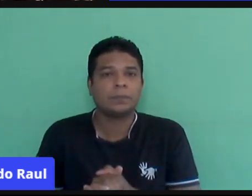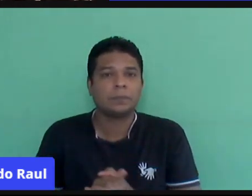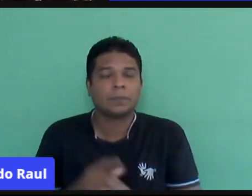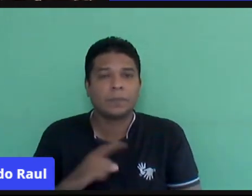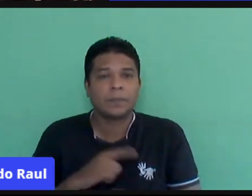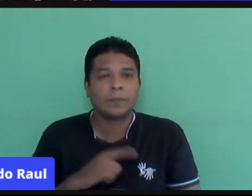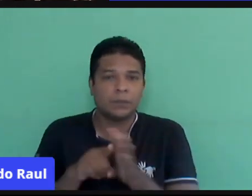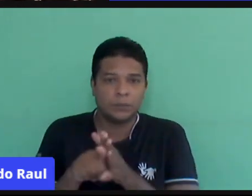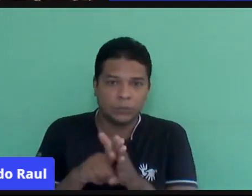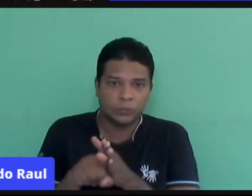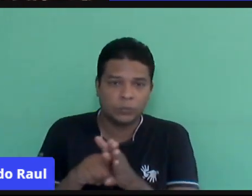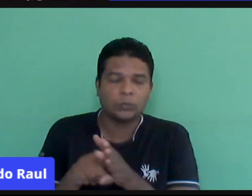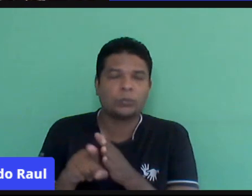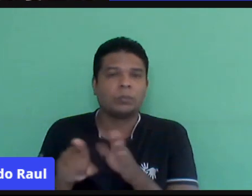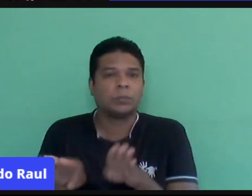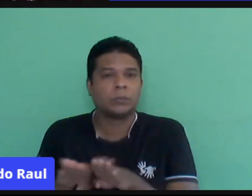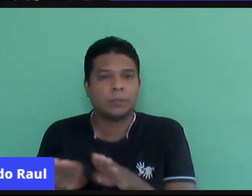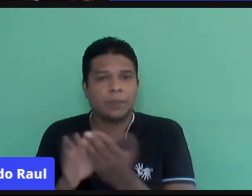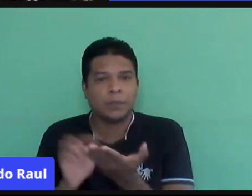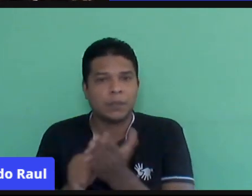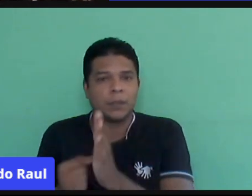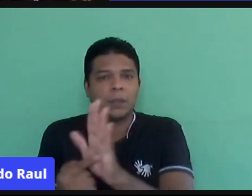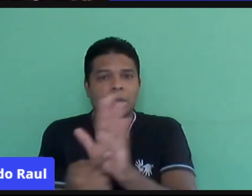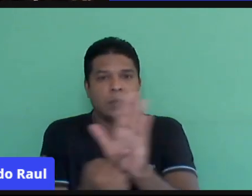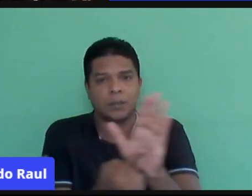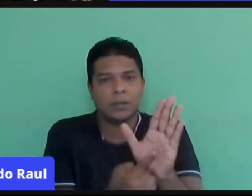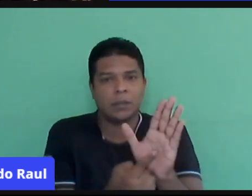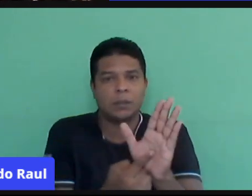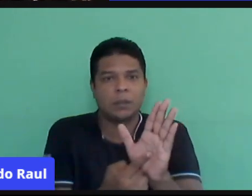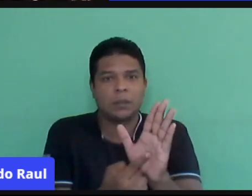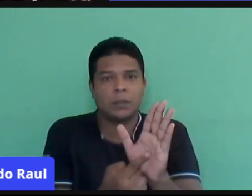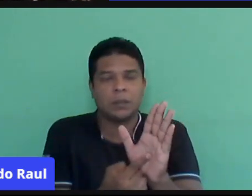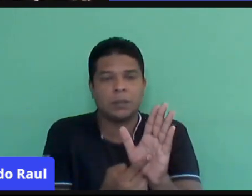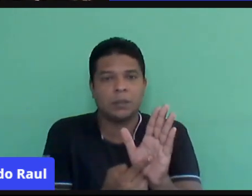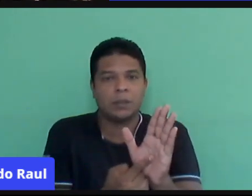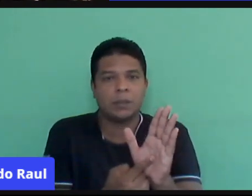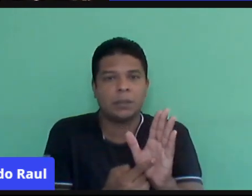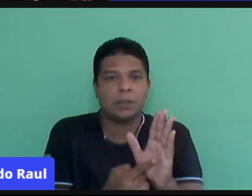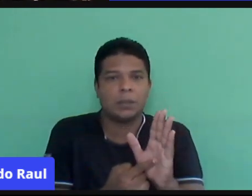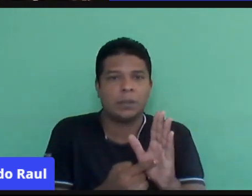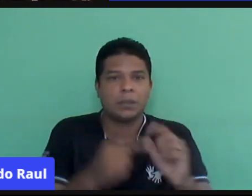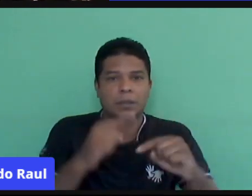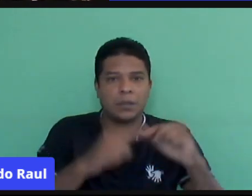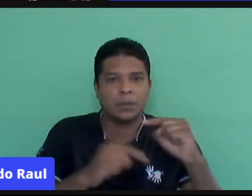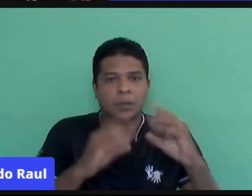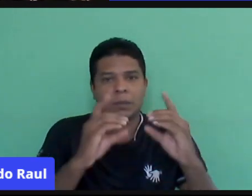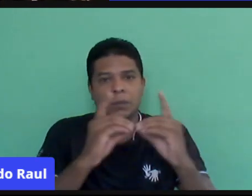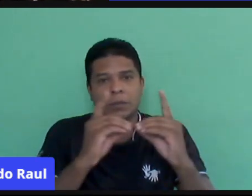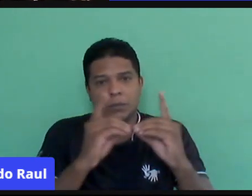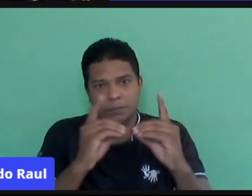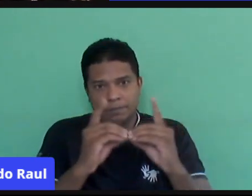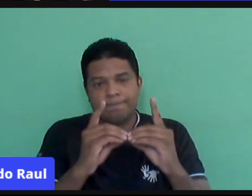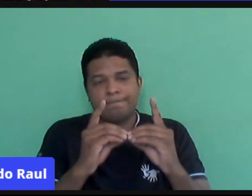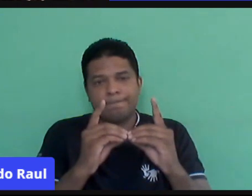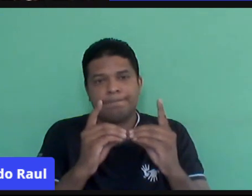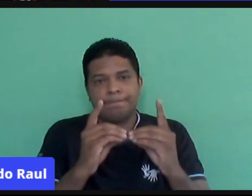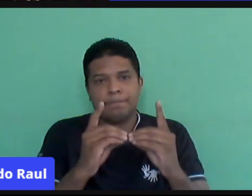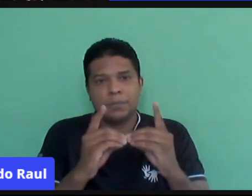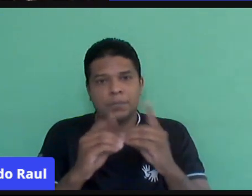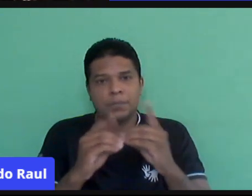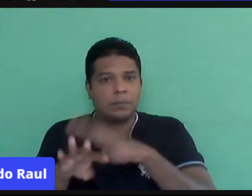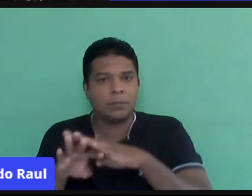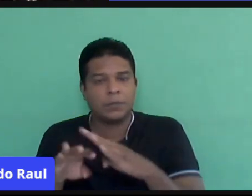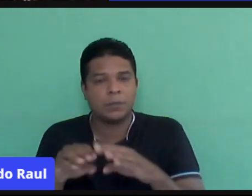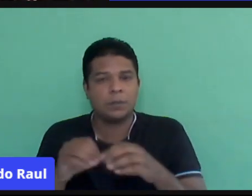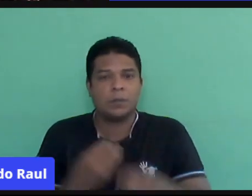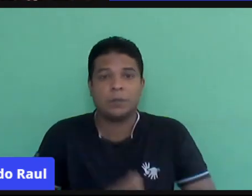mostram essas questões, né? Que, como os recursos didáticos chegavam para os alunos no ensino presencial. A gente sabe